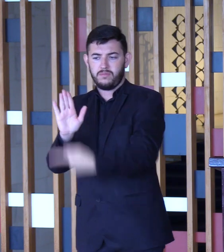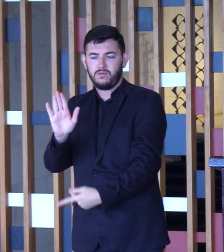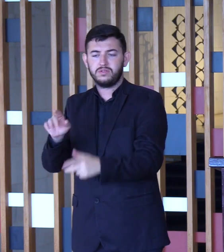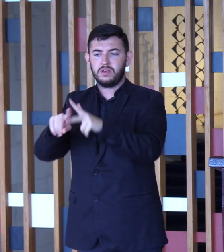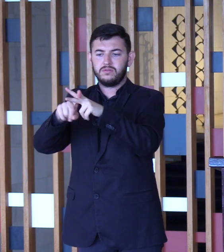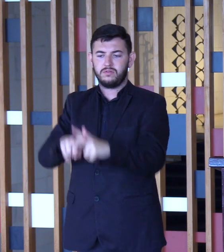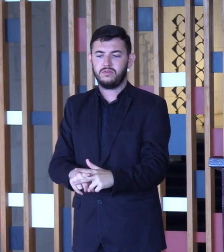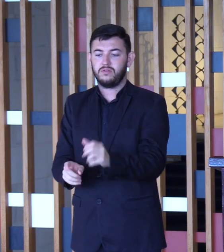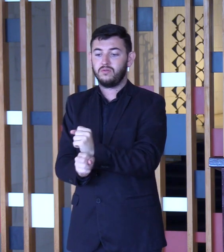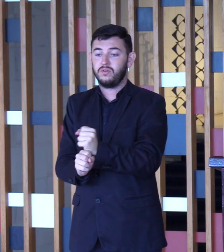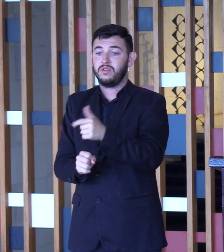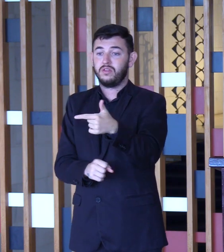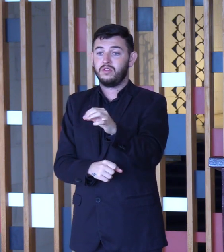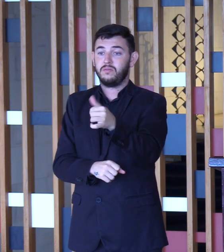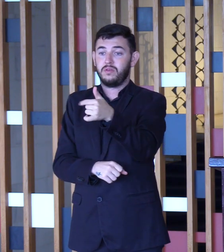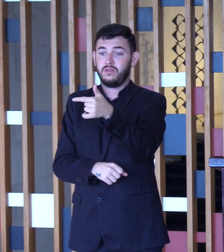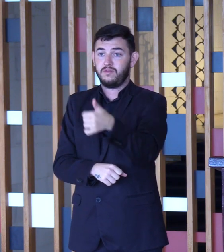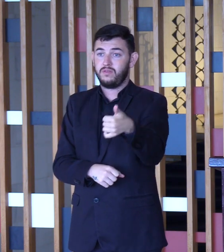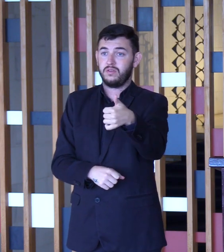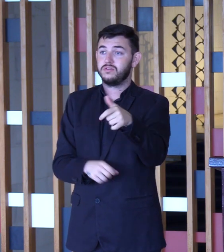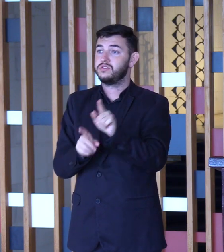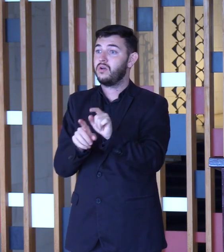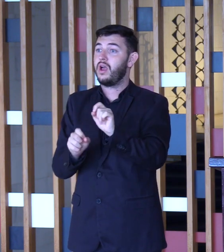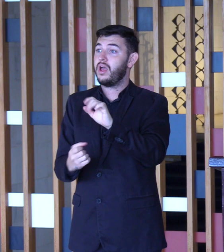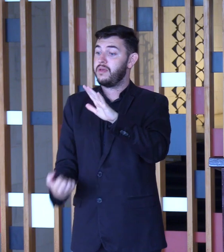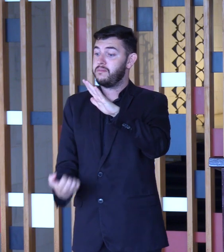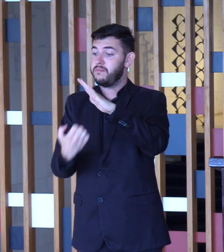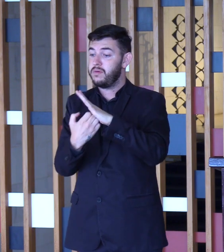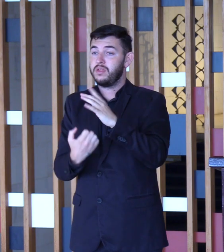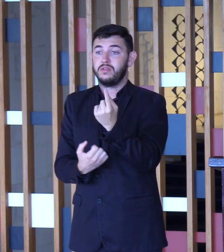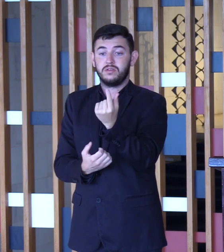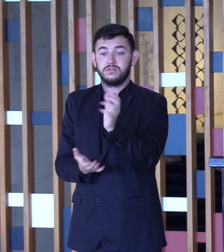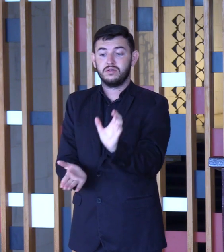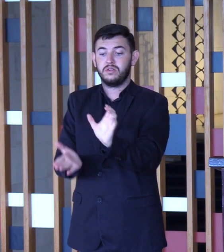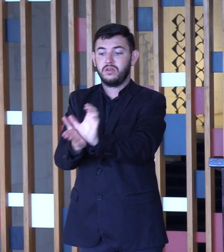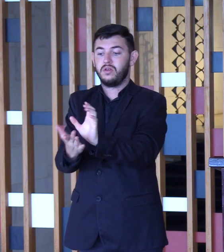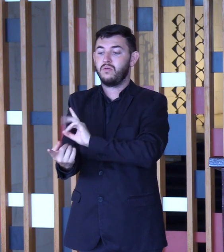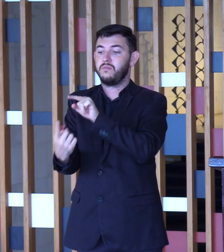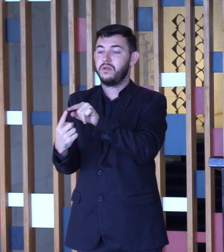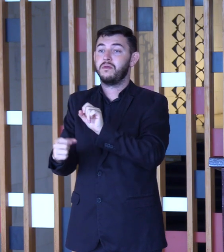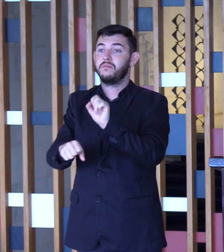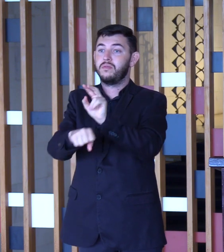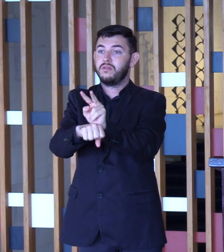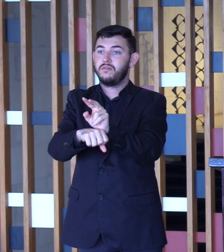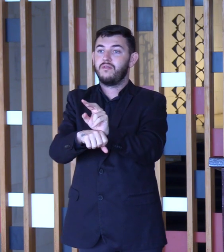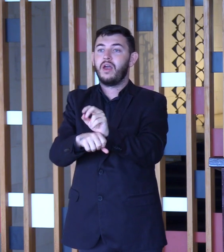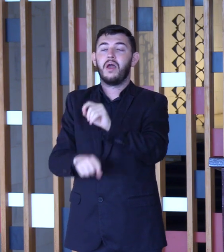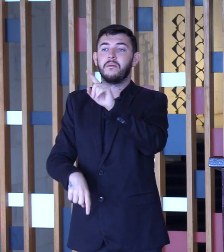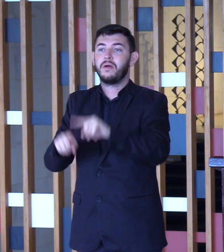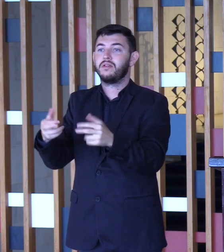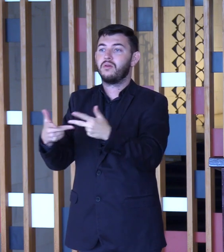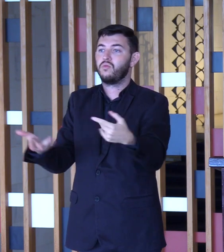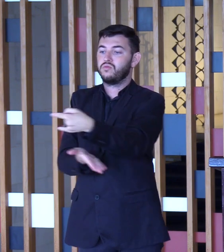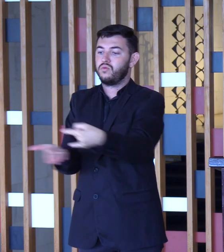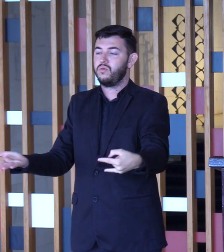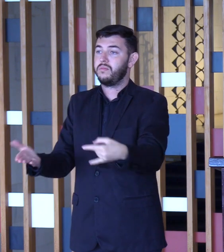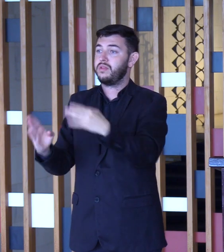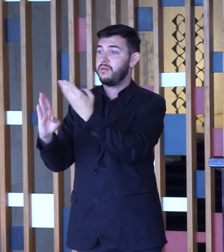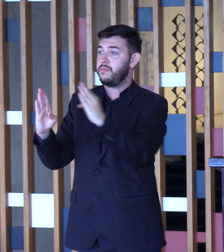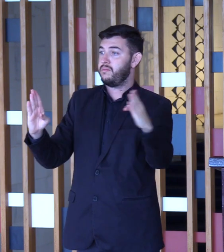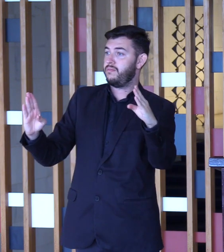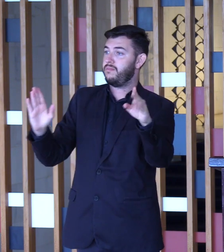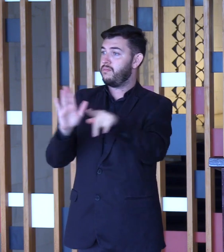de 2021, a Binacional destinou recursos para salvaguardar os arquivos da Biblioteca do Palácio. E agora, com este